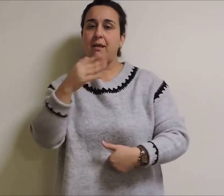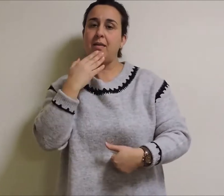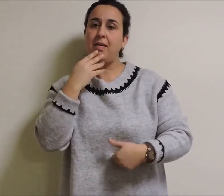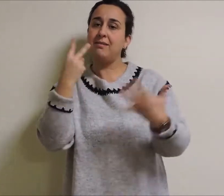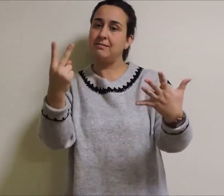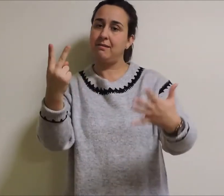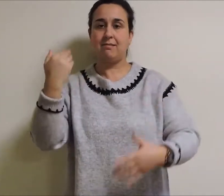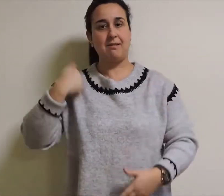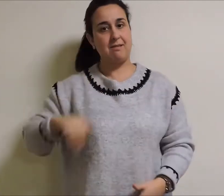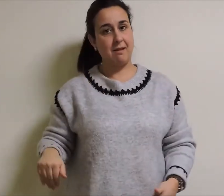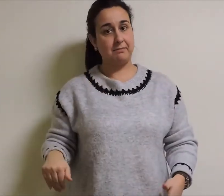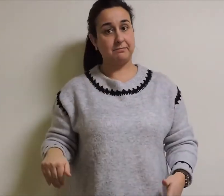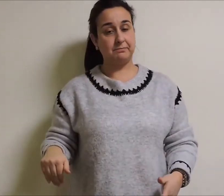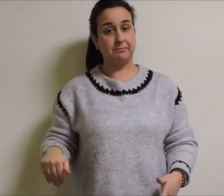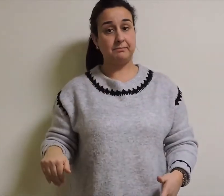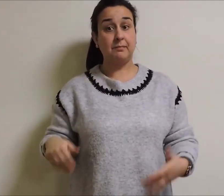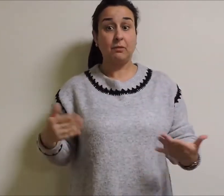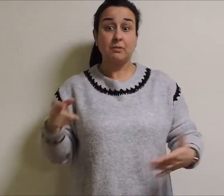mentre vivía coa súa nai Teresa.